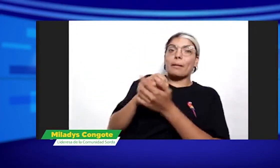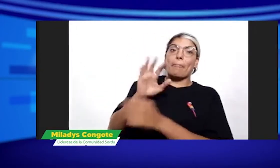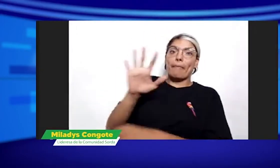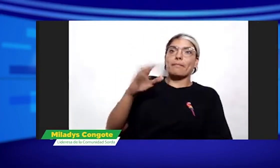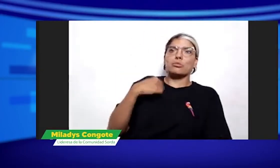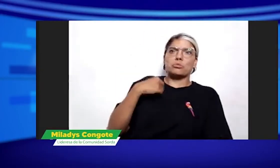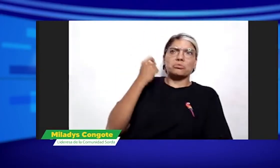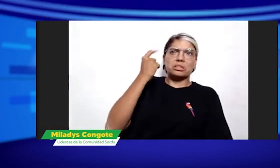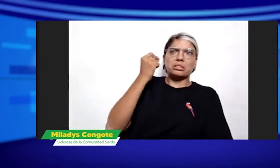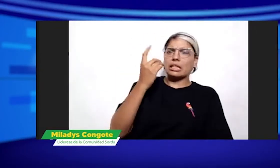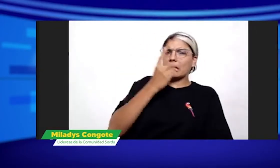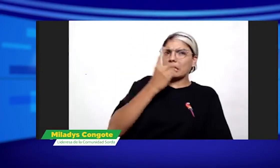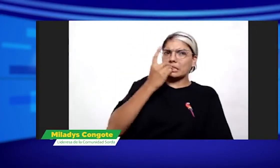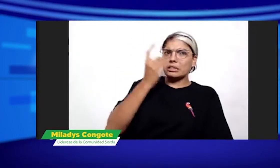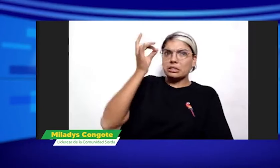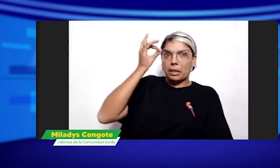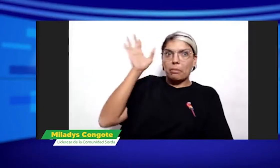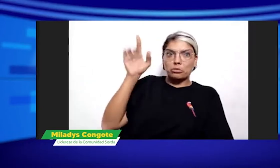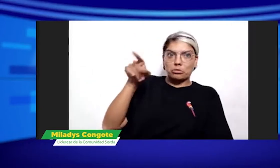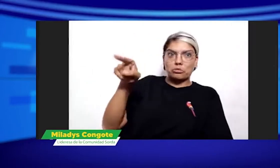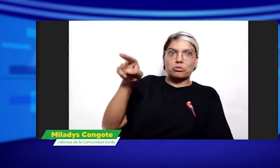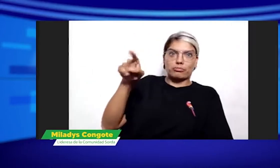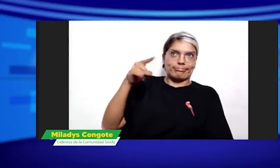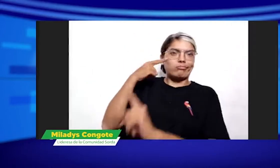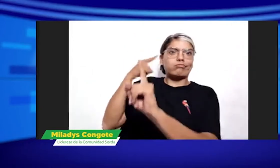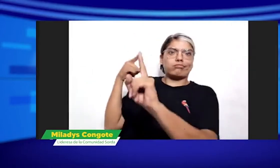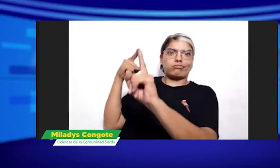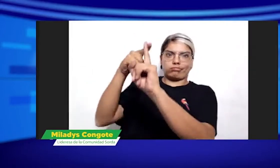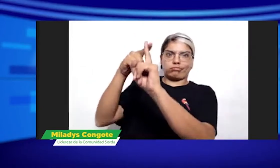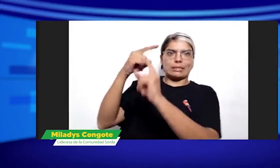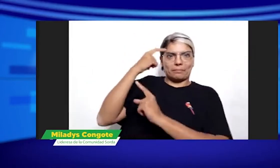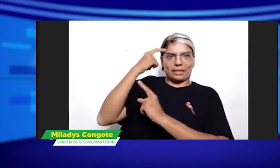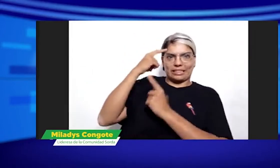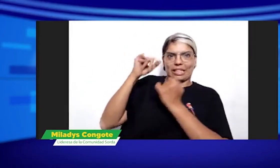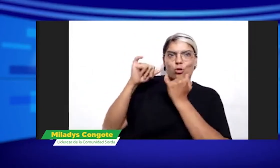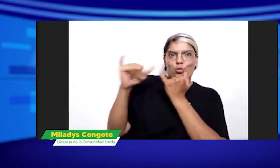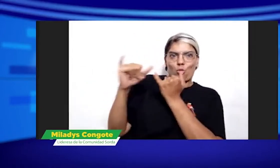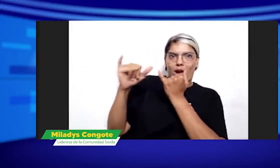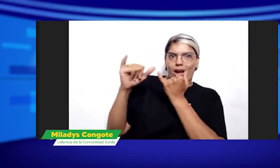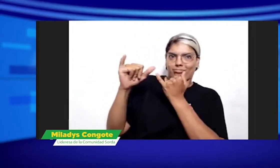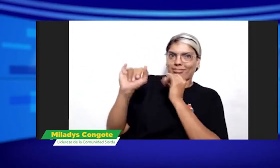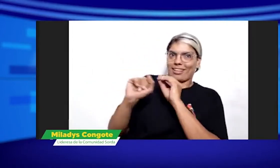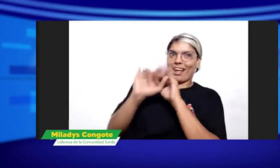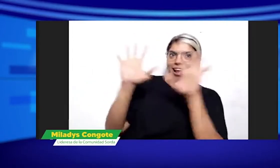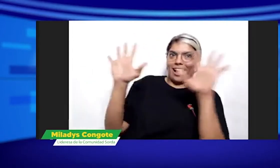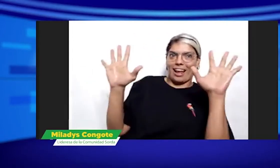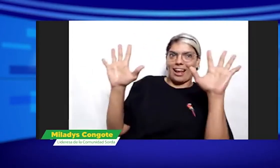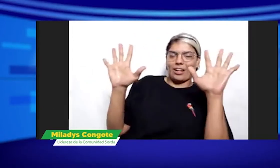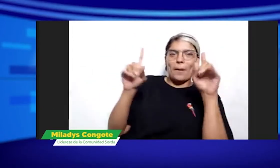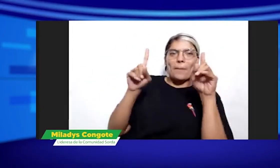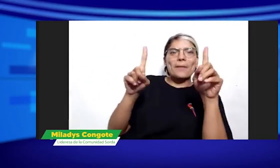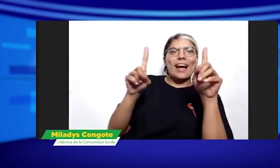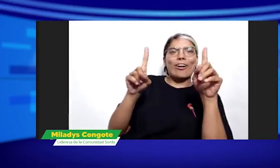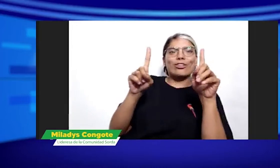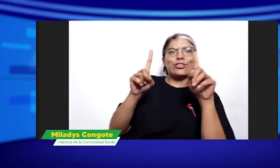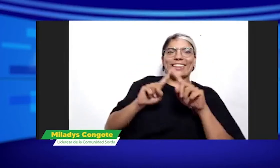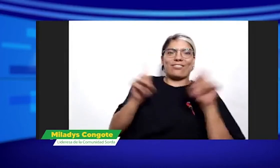distintas opiniones, no sé si de pronto Cinda, creo que todas, nosotras dos